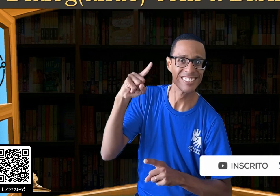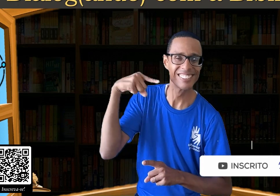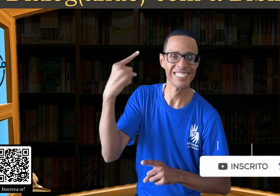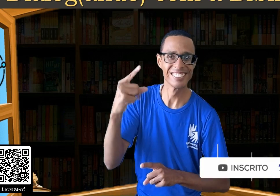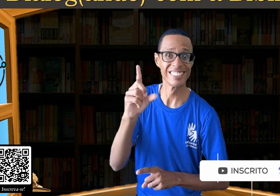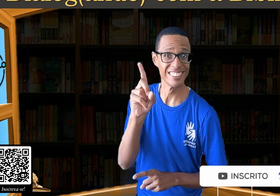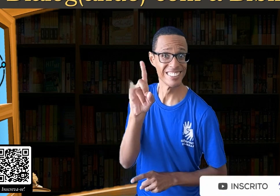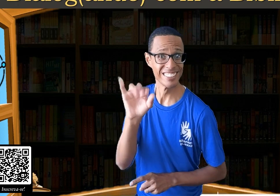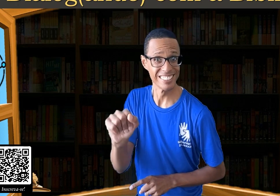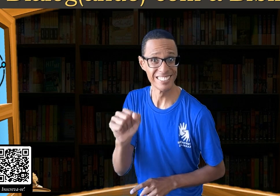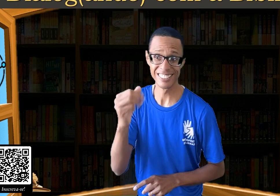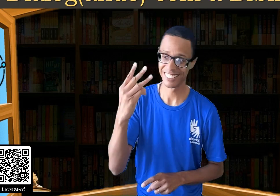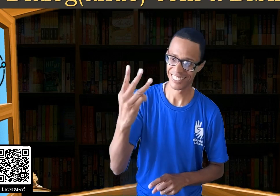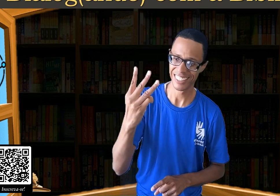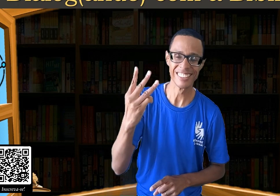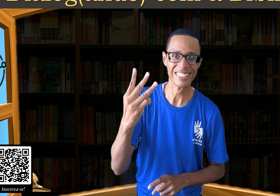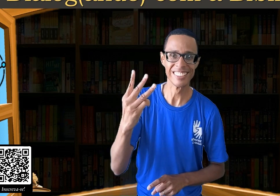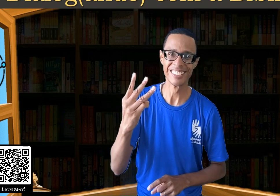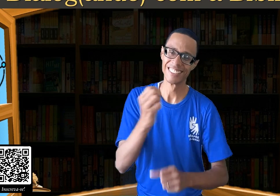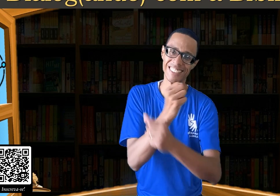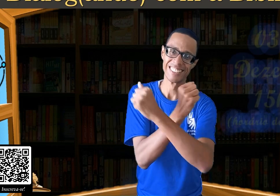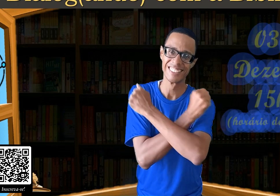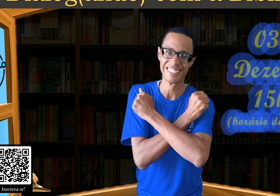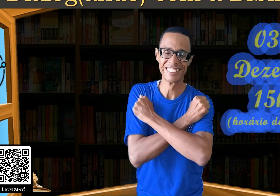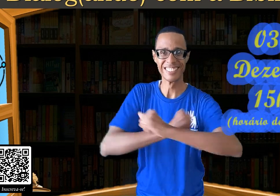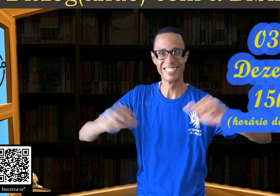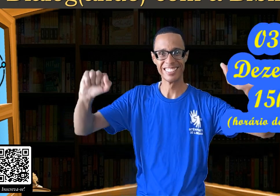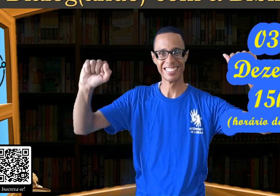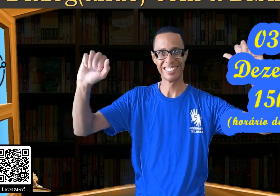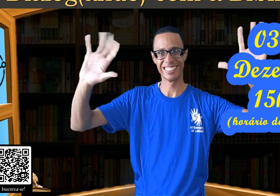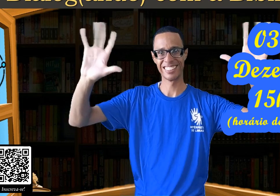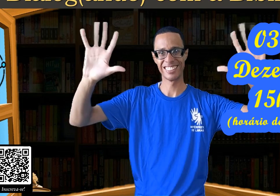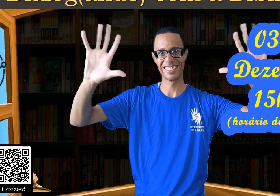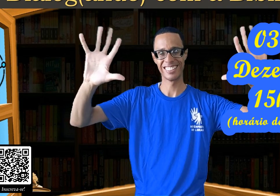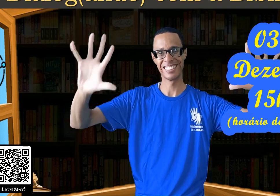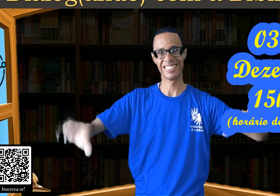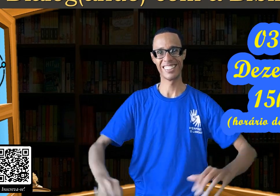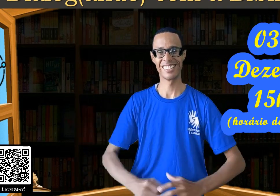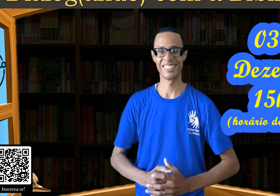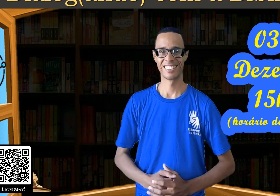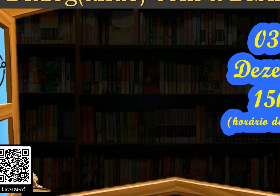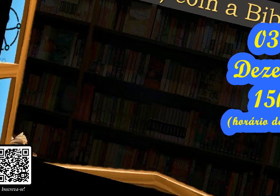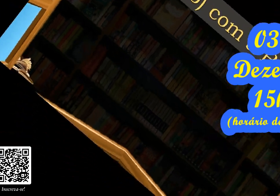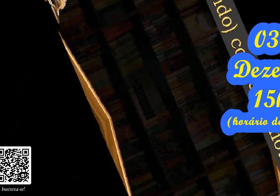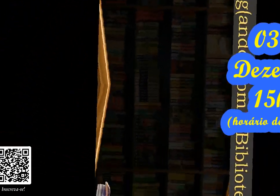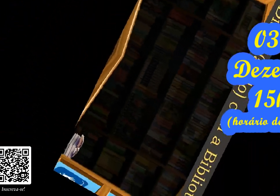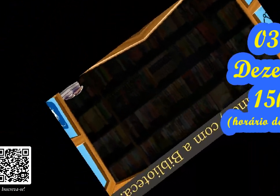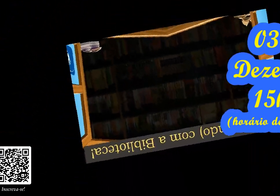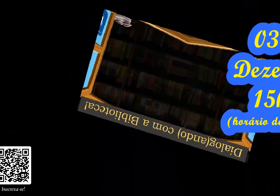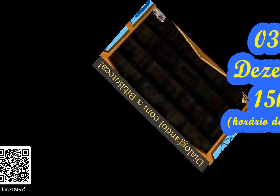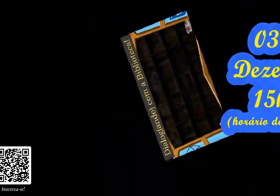Então, esperamos você no dia 3 de dezembro. Um grande abraço! Tchau, tchau!